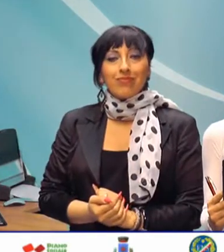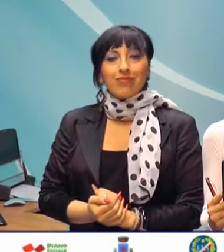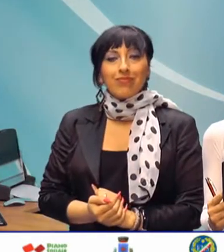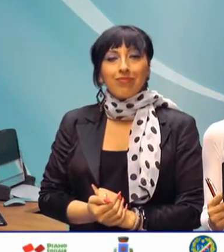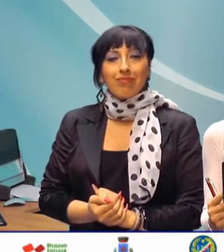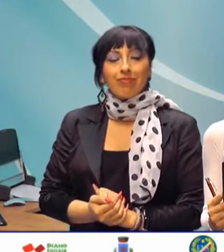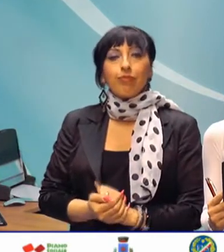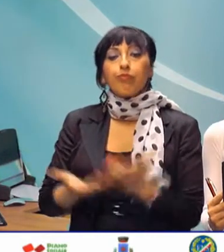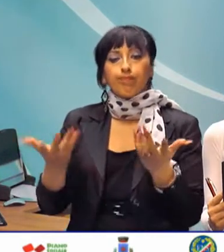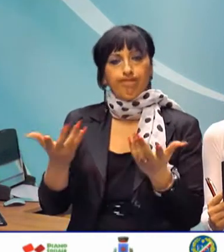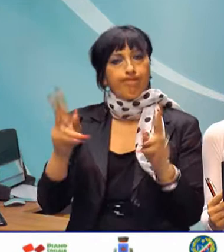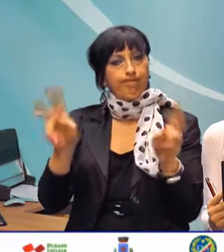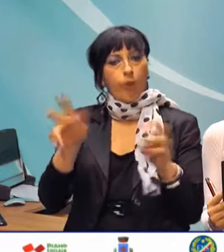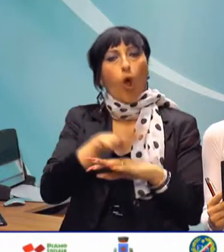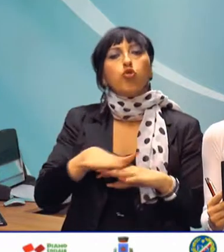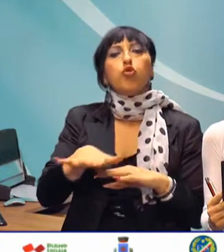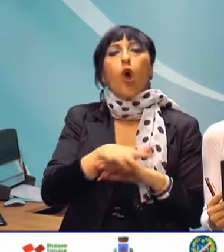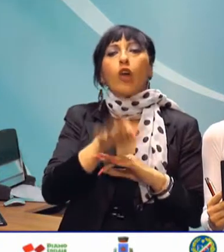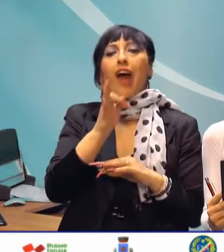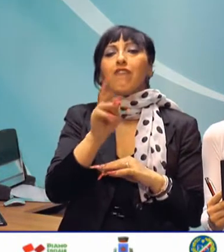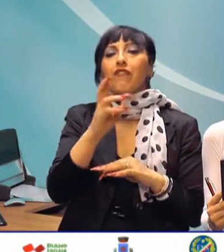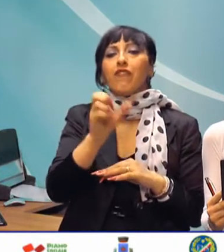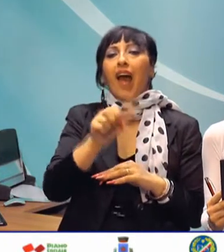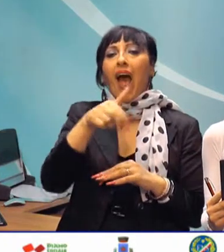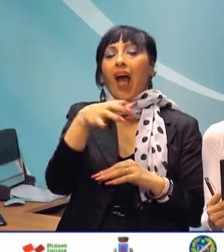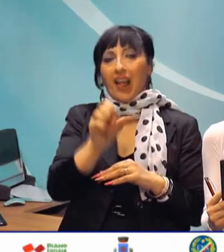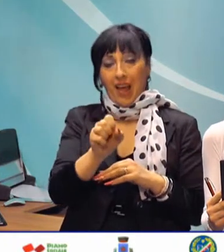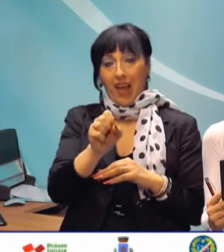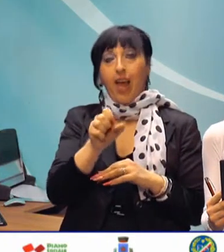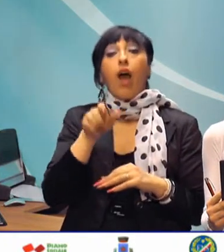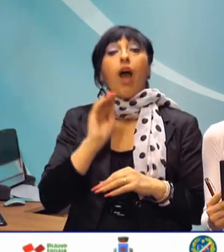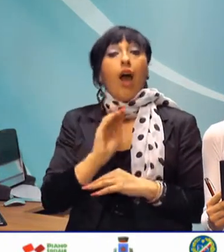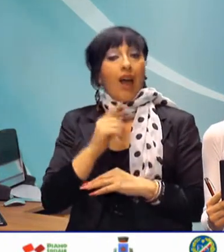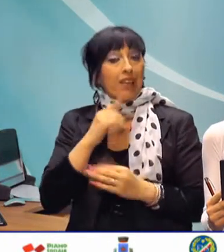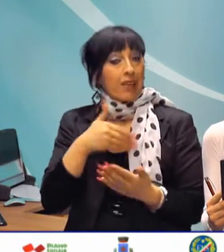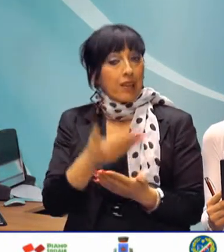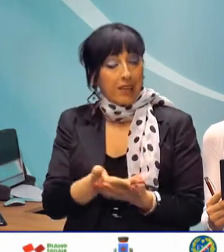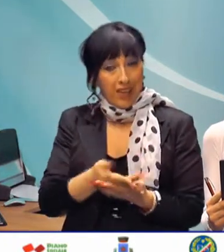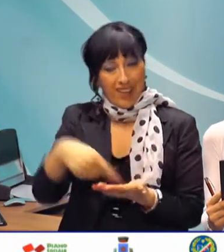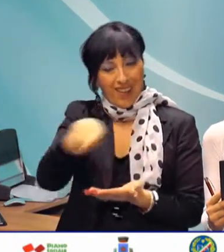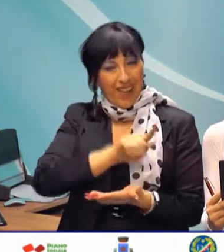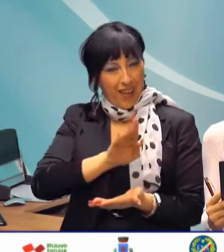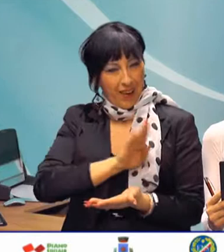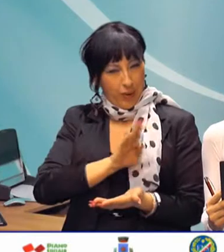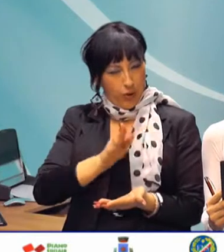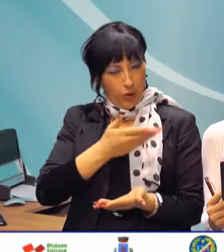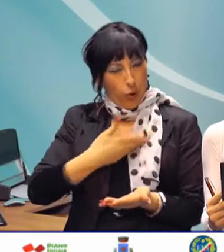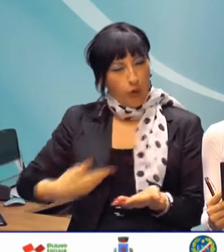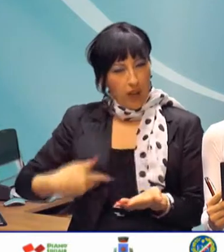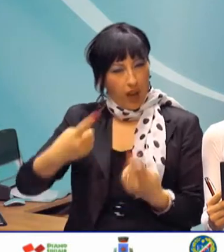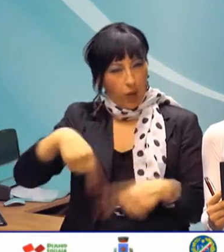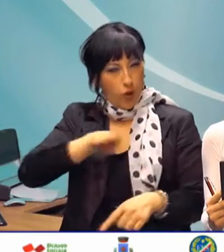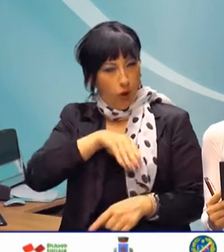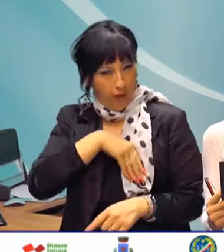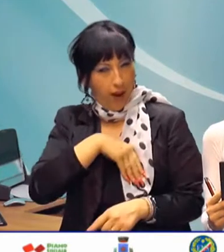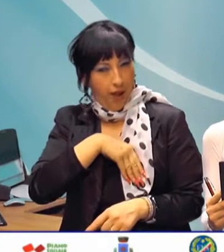Una zona franca nel Vallo di Diano richiesta anticrisi di Ammaccapane ai candidati alle regionali. Una